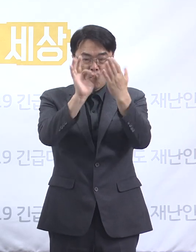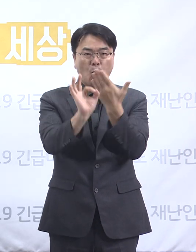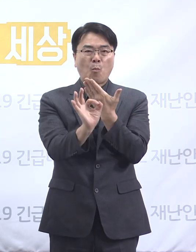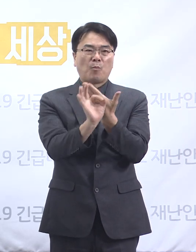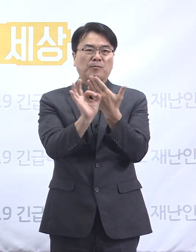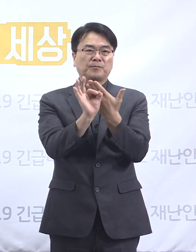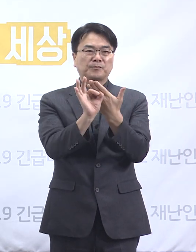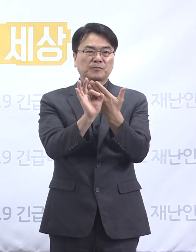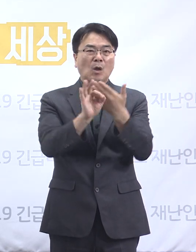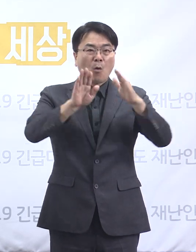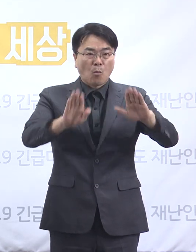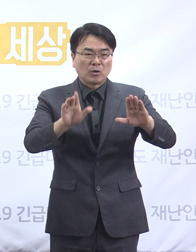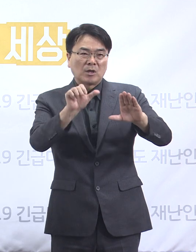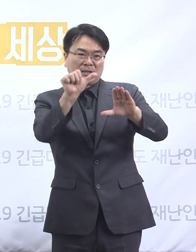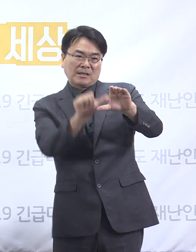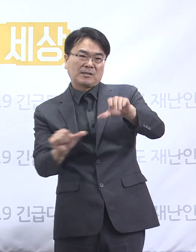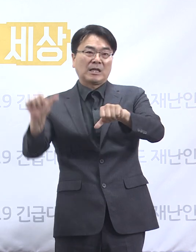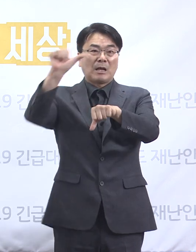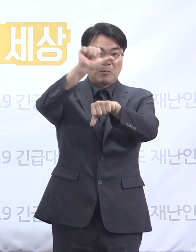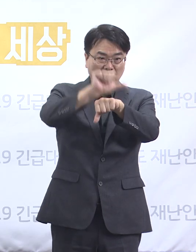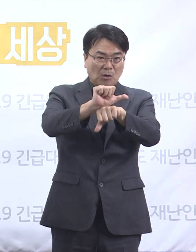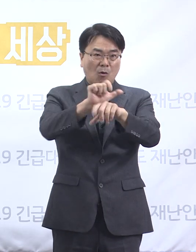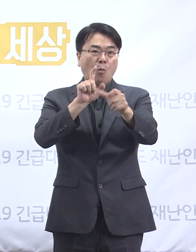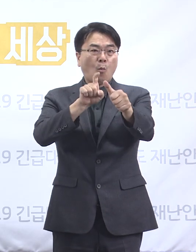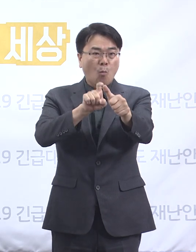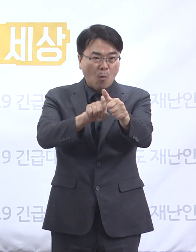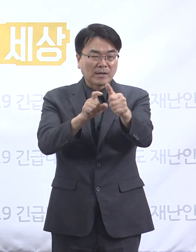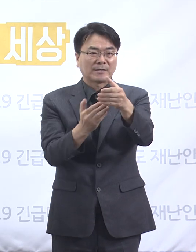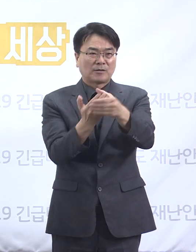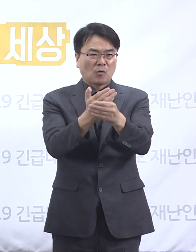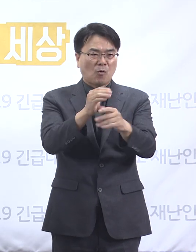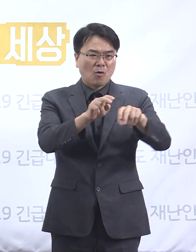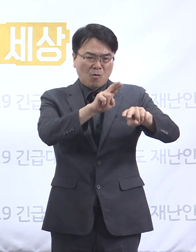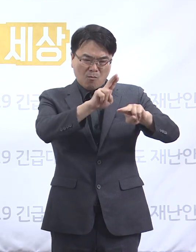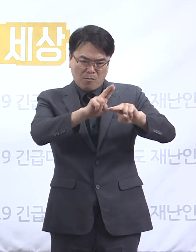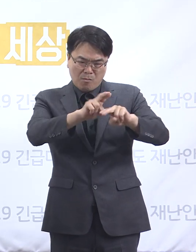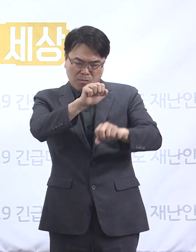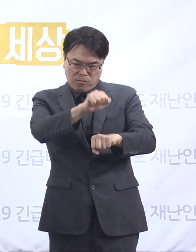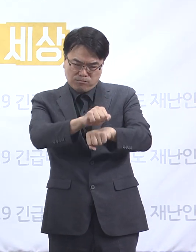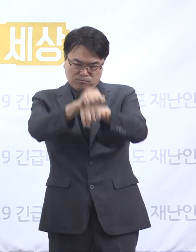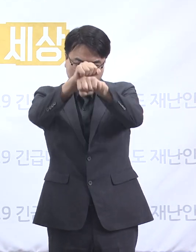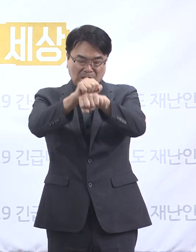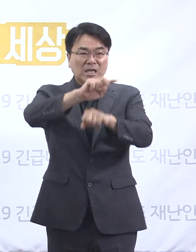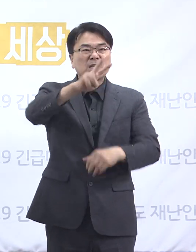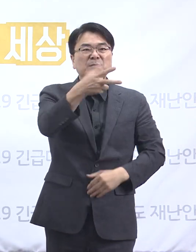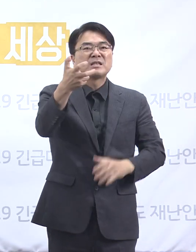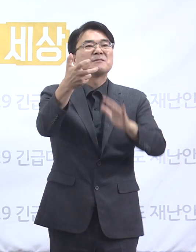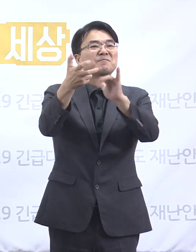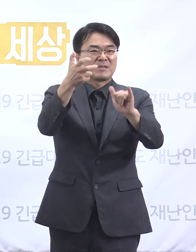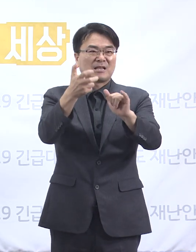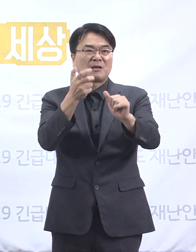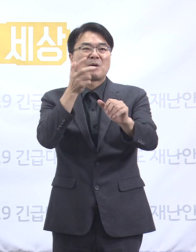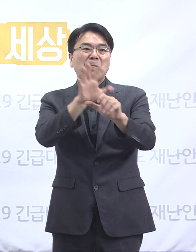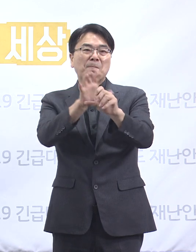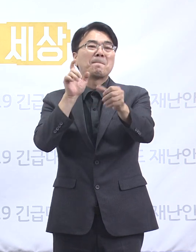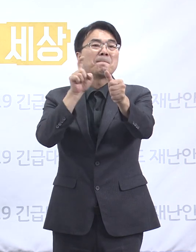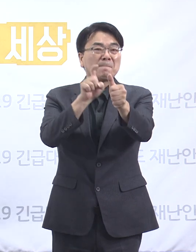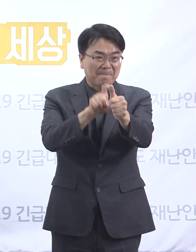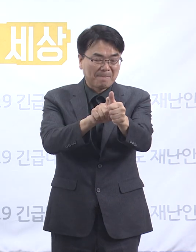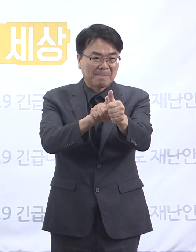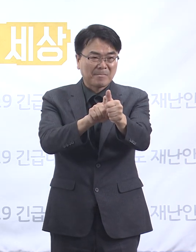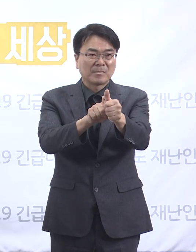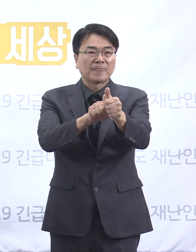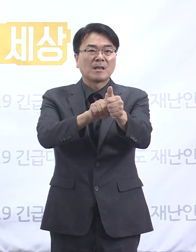25일 5명의 추가 확진자가 발생하여 관련한 누적 확진자는 총 270명입니다. 성북구 사랑제일교회와